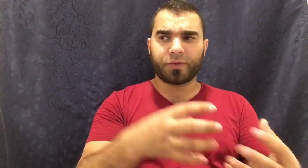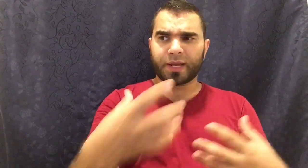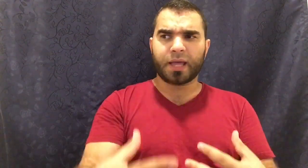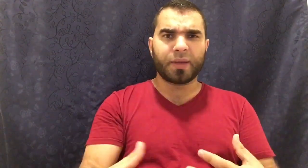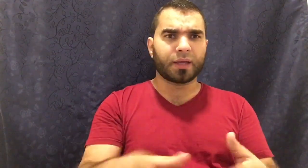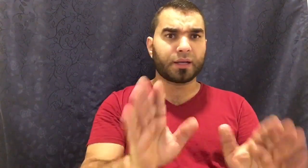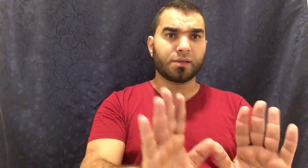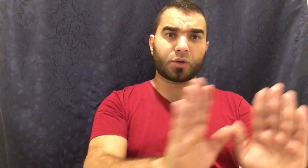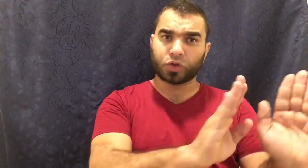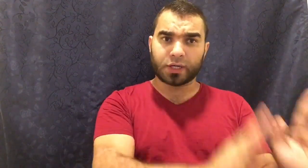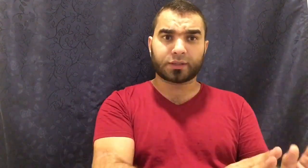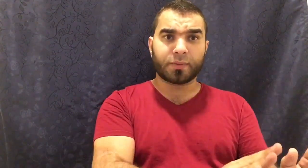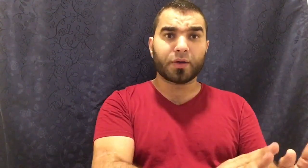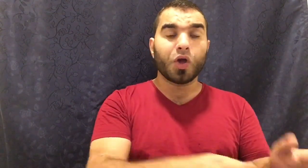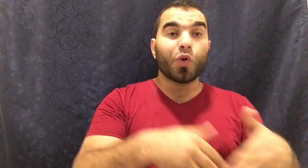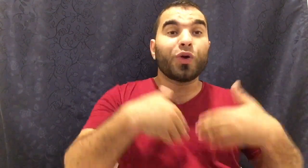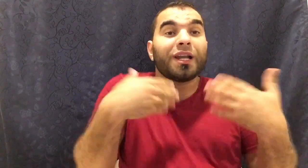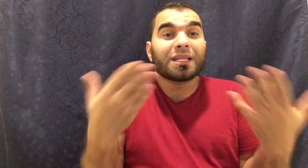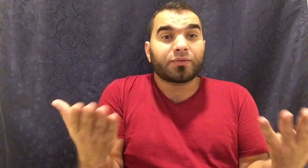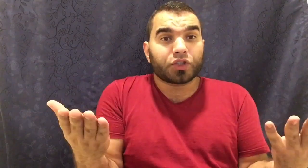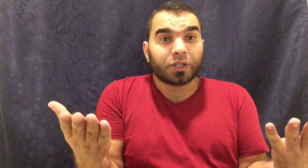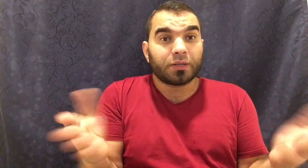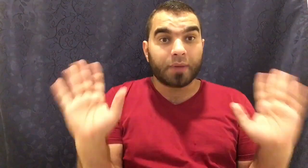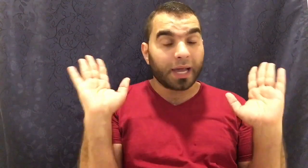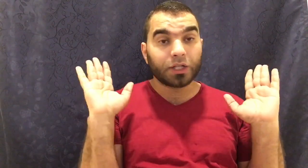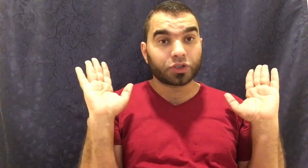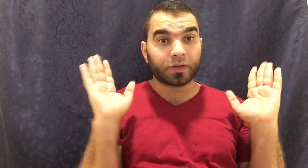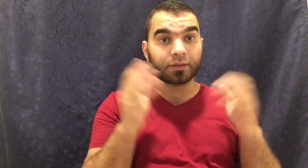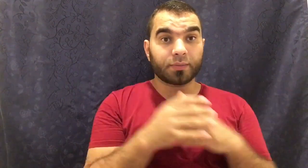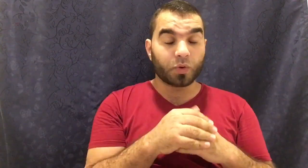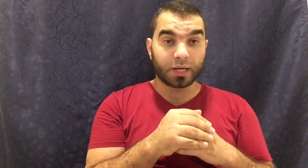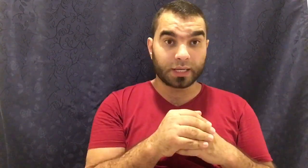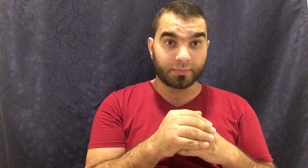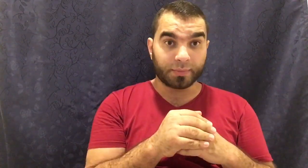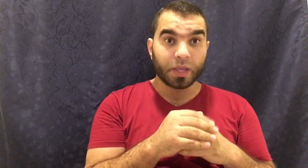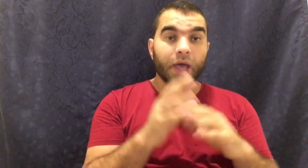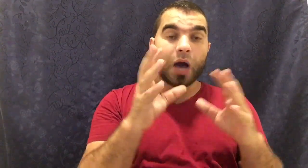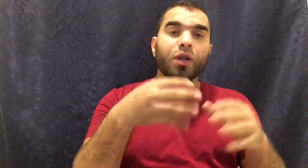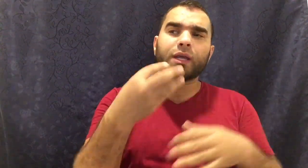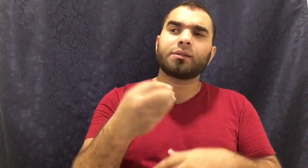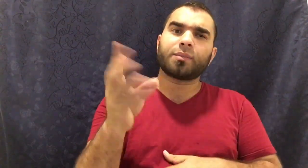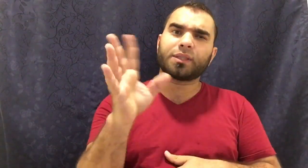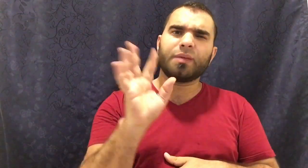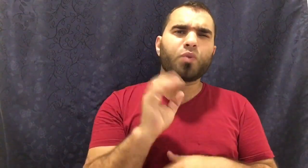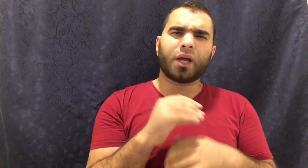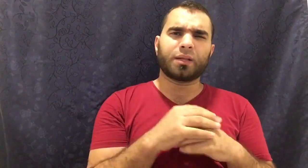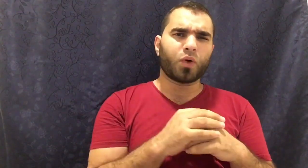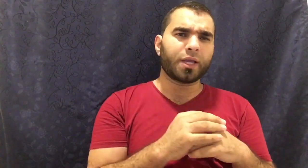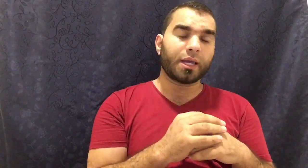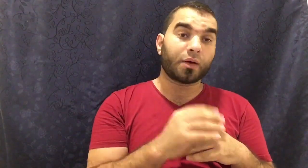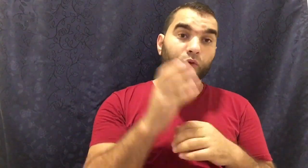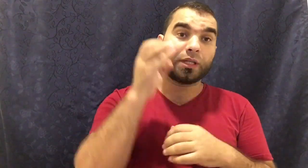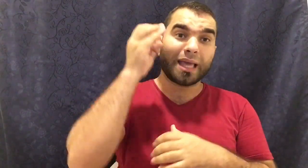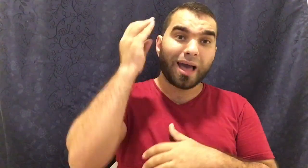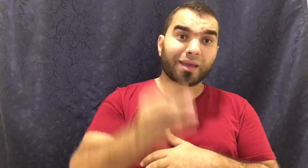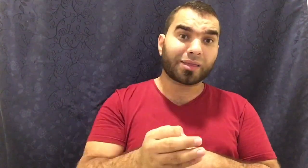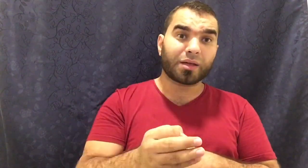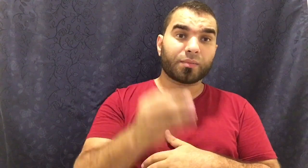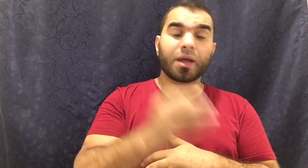في منامك أنك أنت رحت للاختبار وللأسف الشديد ما حلتش في الاختبار ولكن ما أو أنك أنت بتحب واحدة معينة ودي أكثر ما